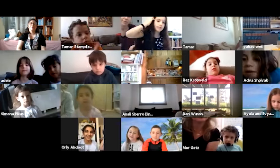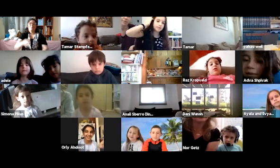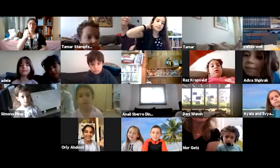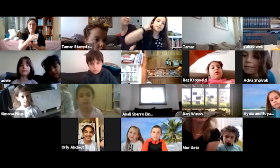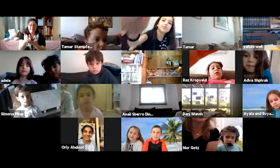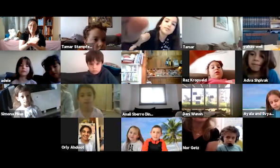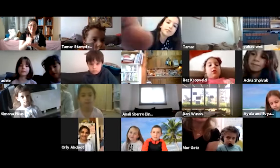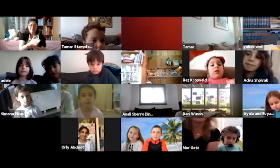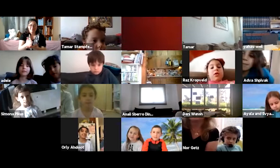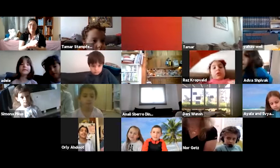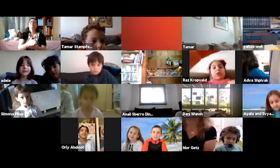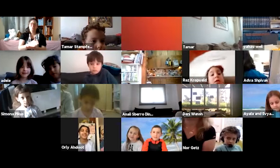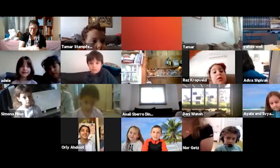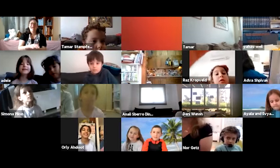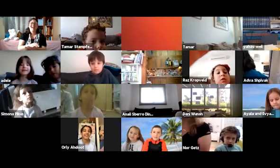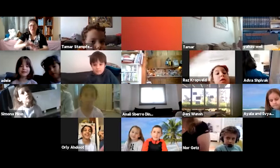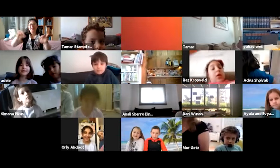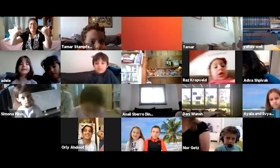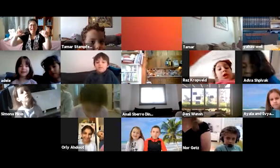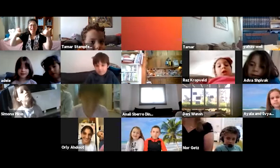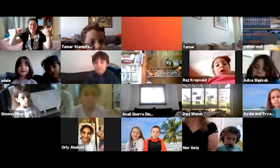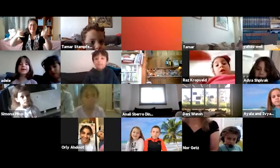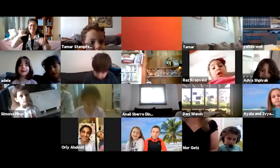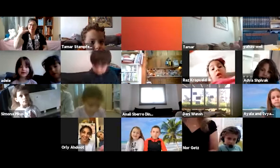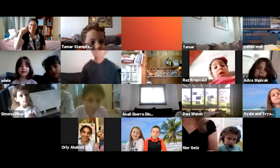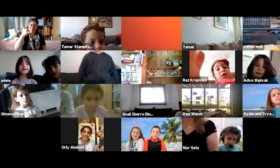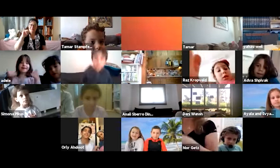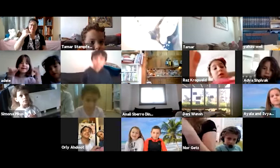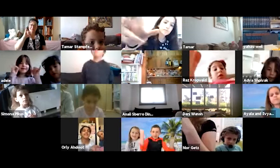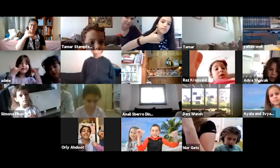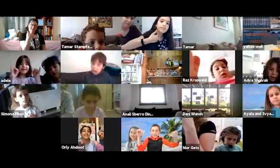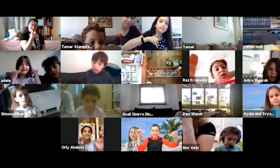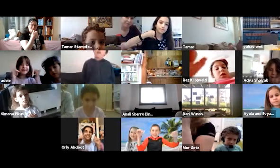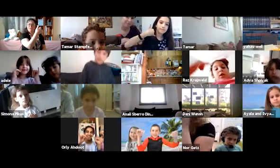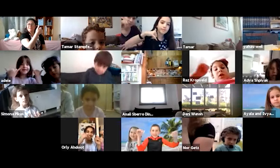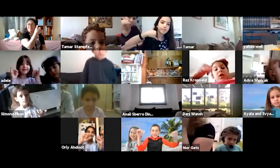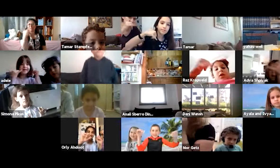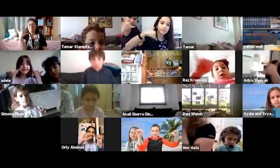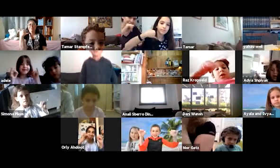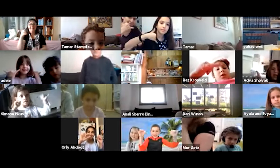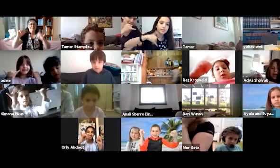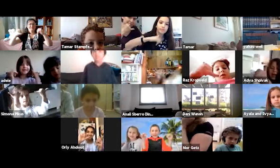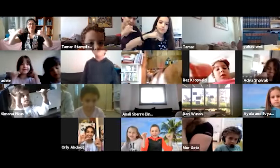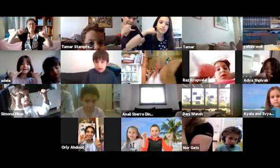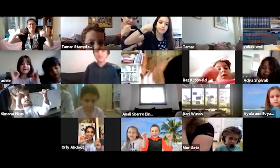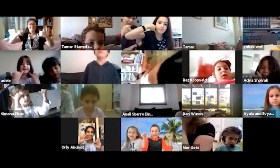מוכנים? תעשו כן או כן. זה כן בשפת סימנים. זה נראה קצת כמו טלפון. כך עושים כן.